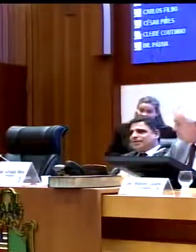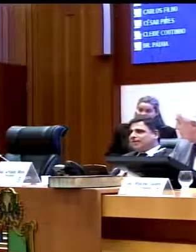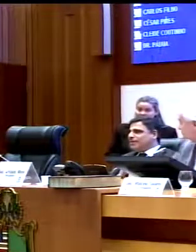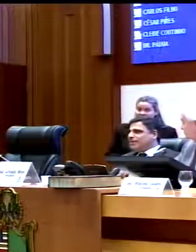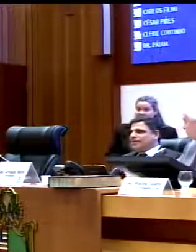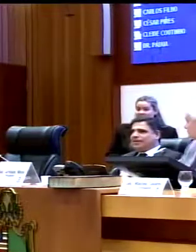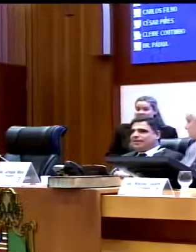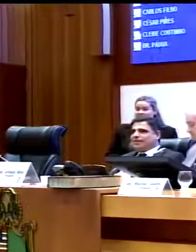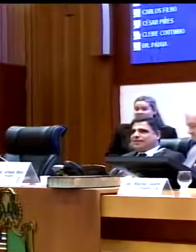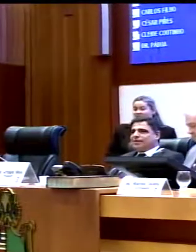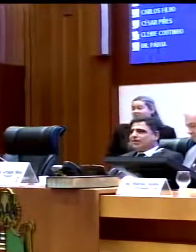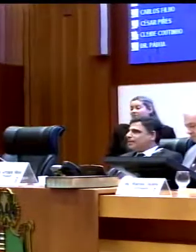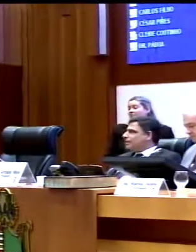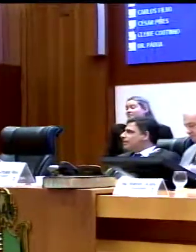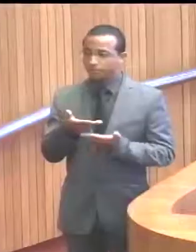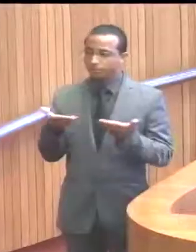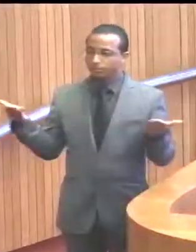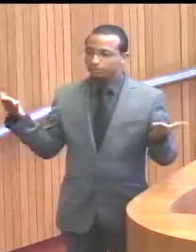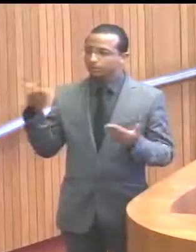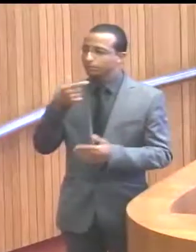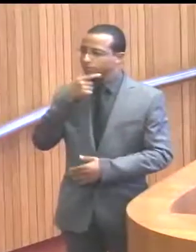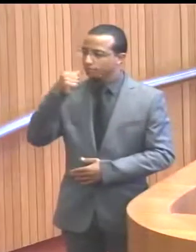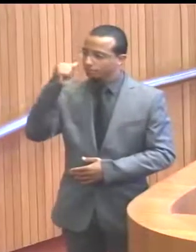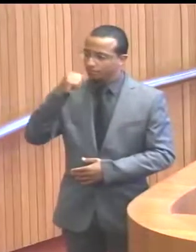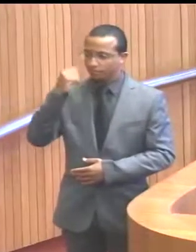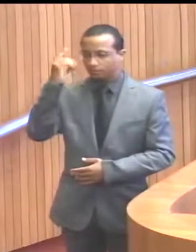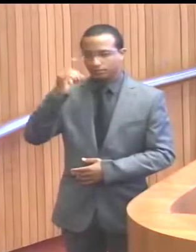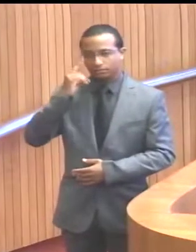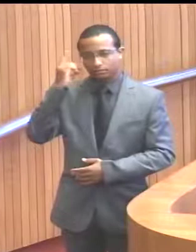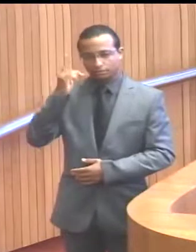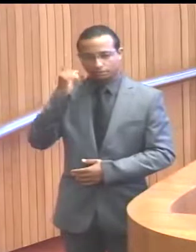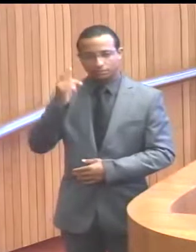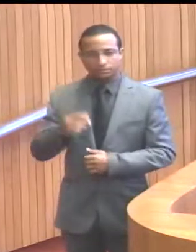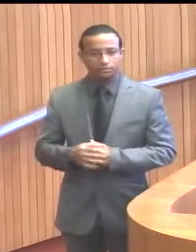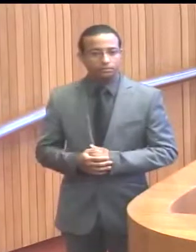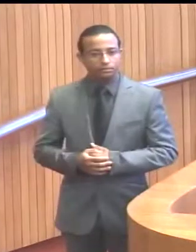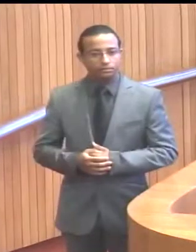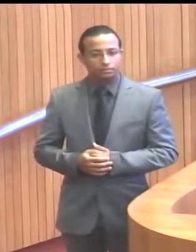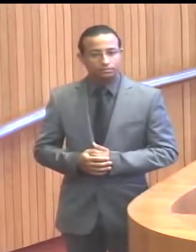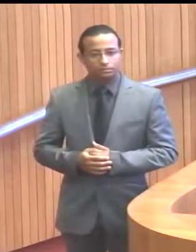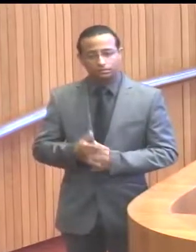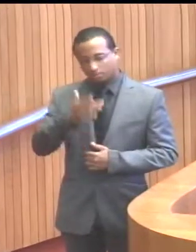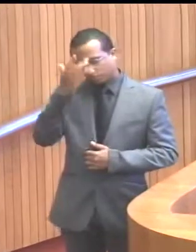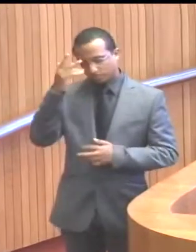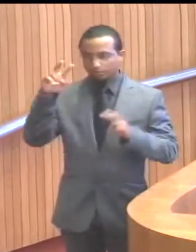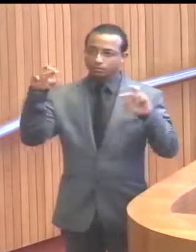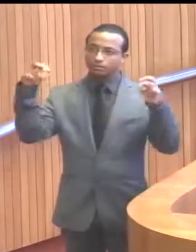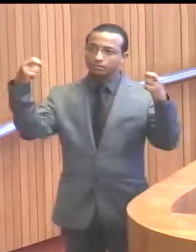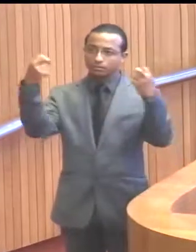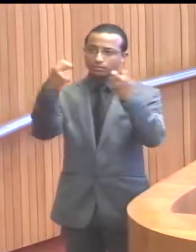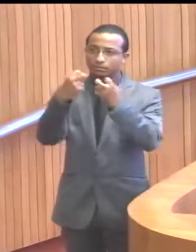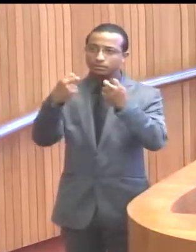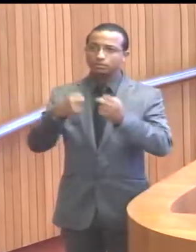Senhor Presidente, senhoras e senhores deputados, membros da galeria,